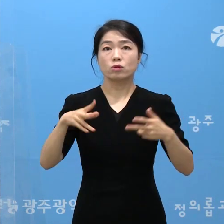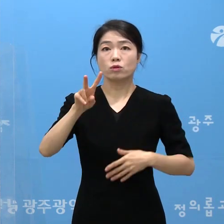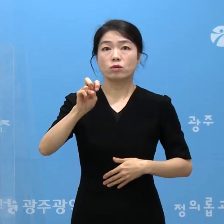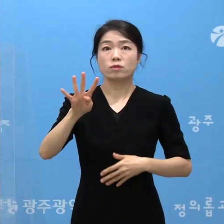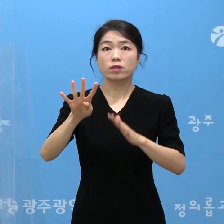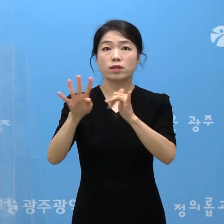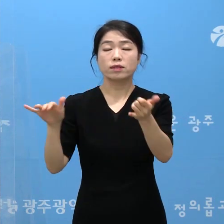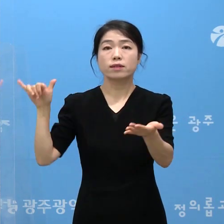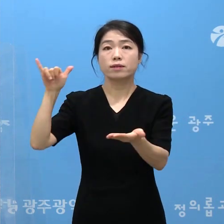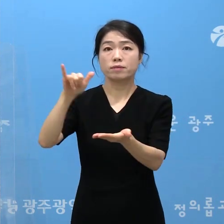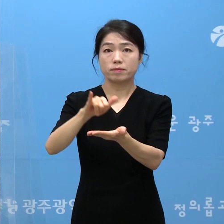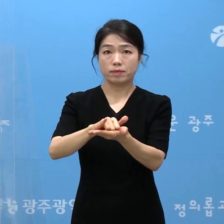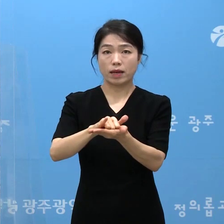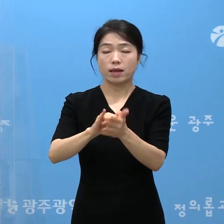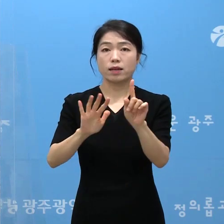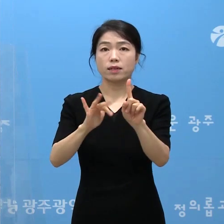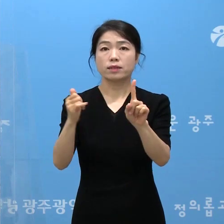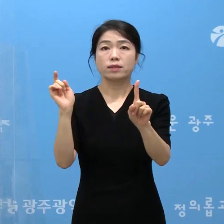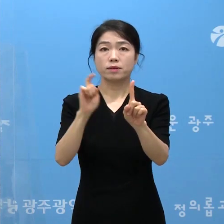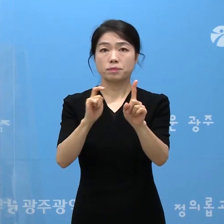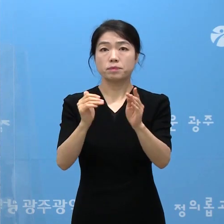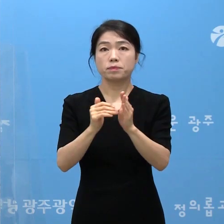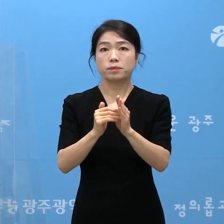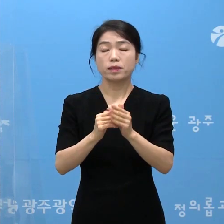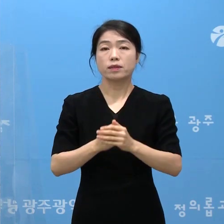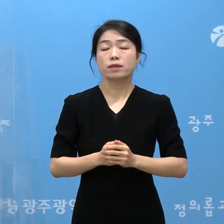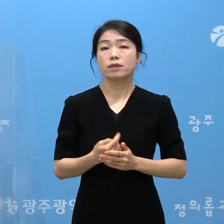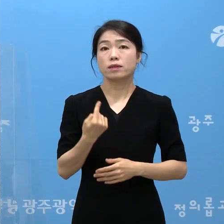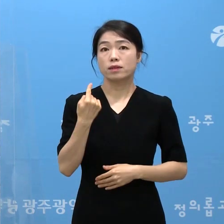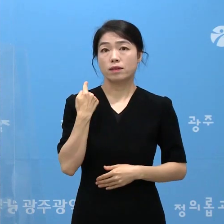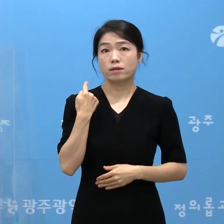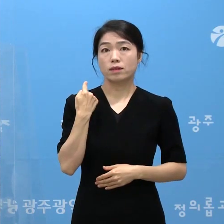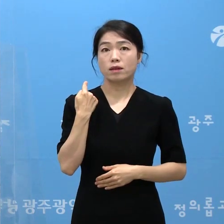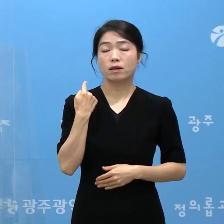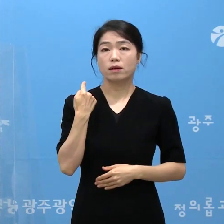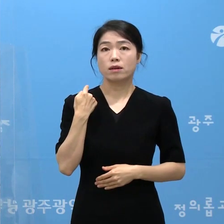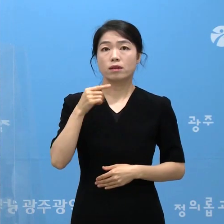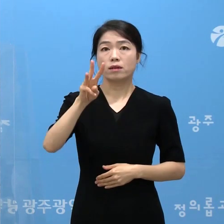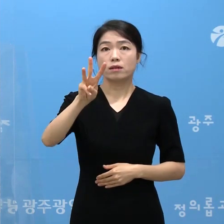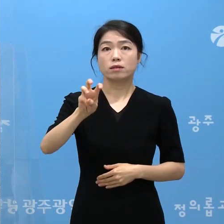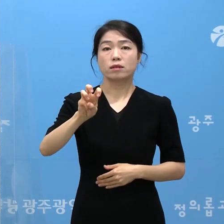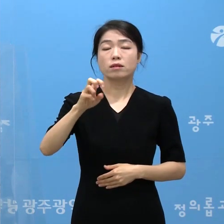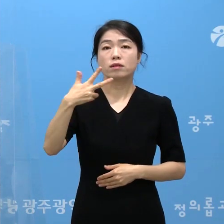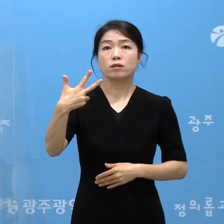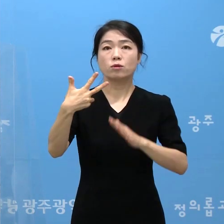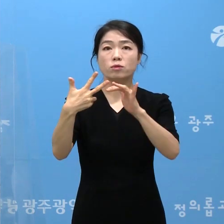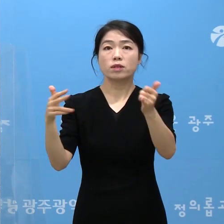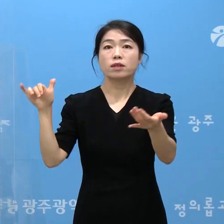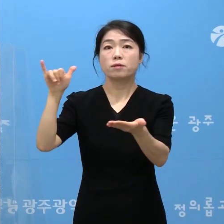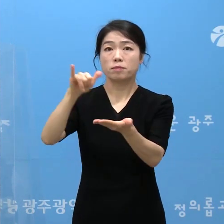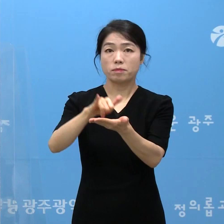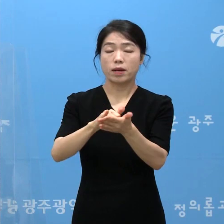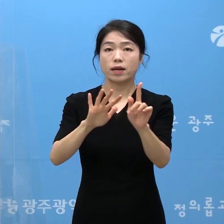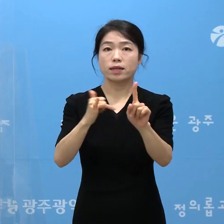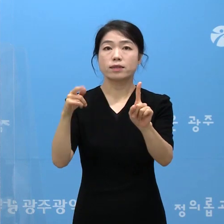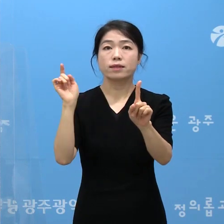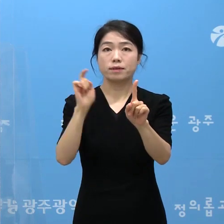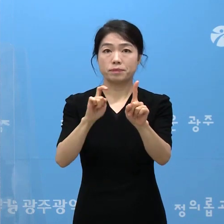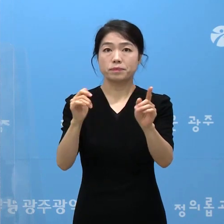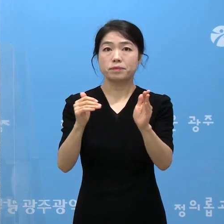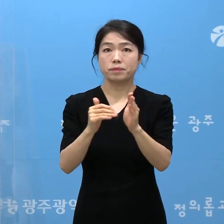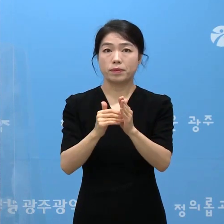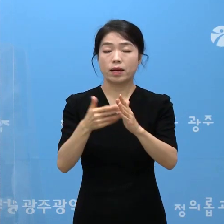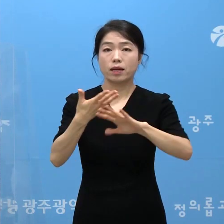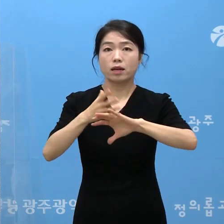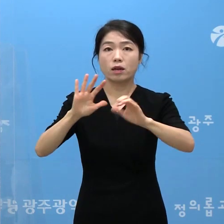24명이 입국해서 1명이 확진되었고 어제 10일에는 37명이 입국해서 1분이 확진되어